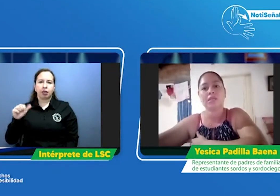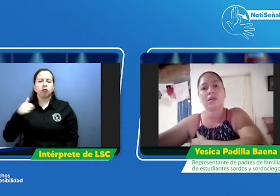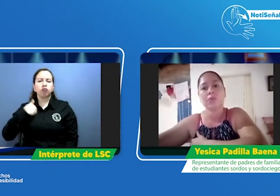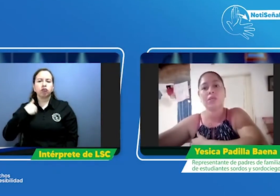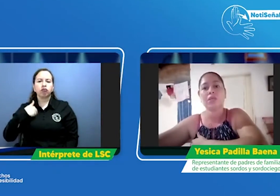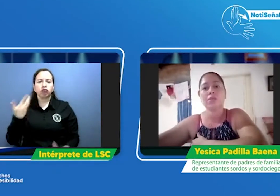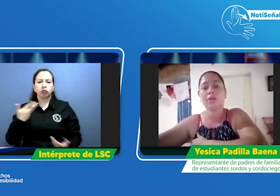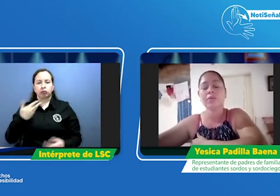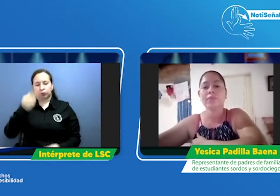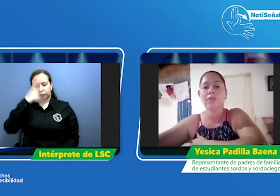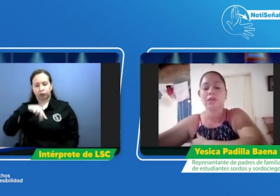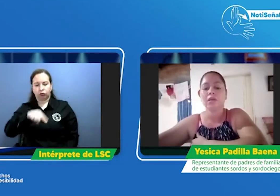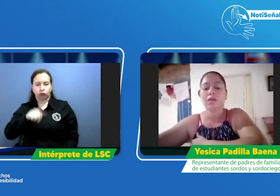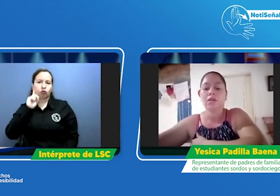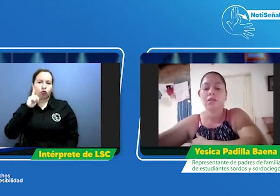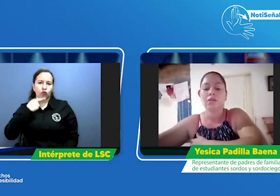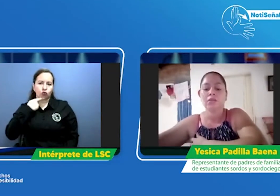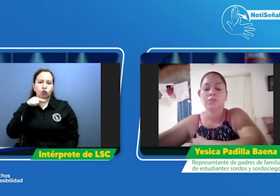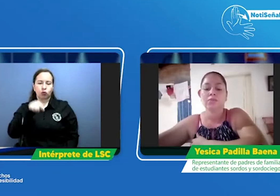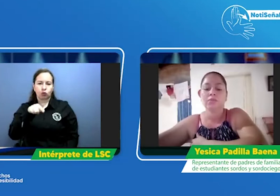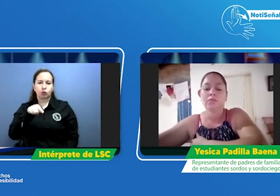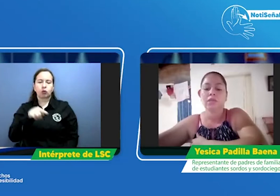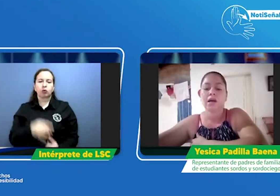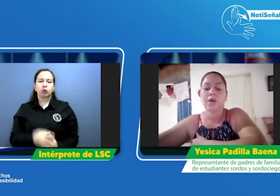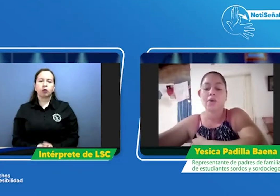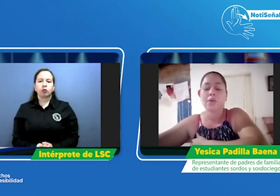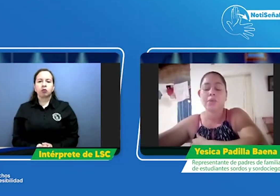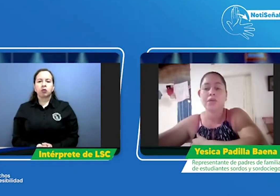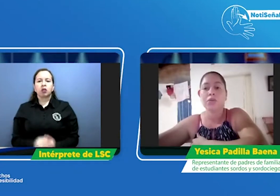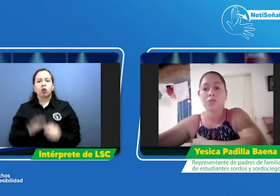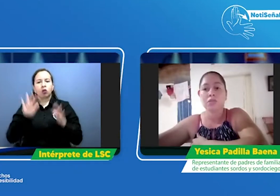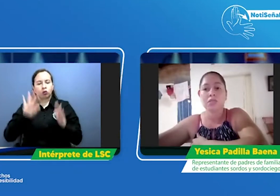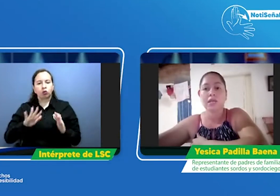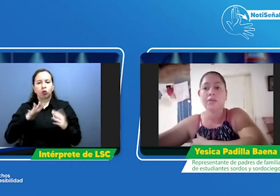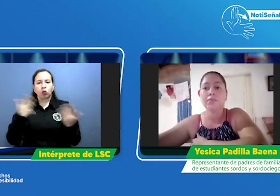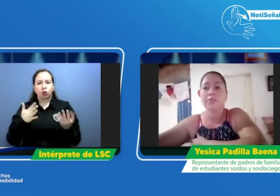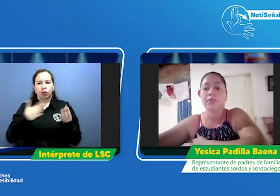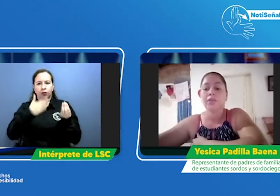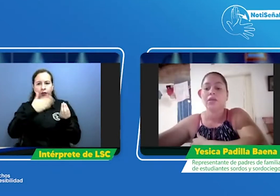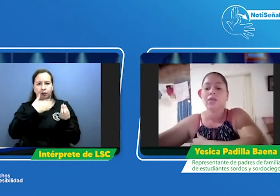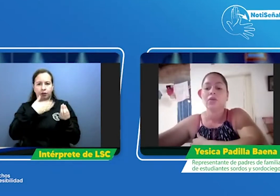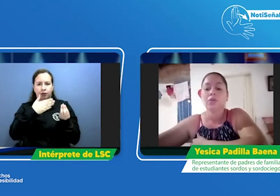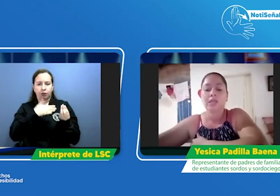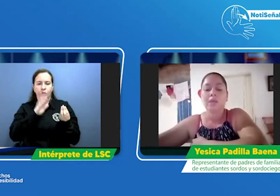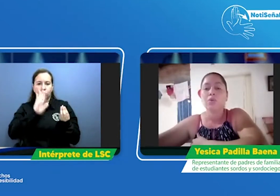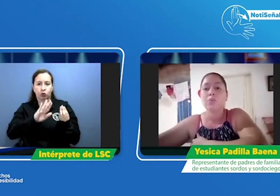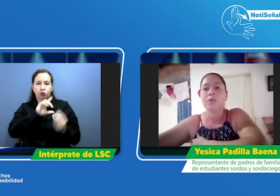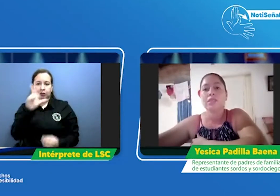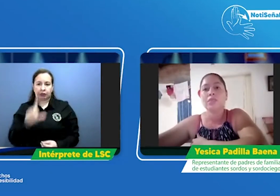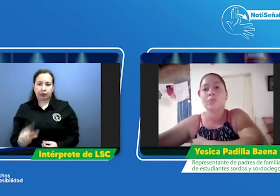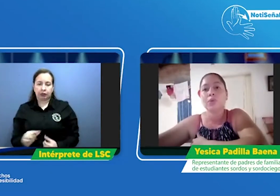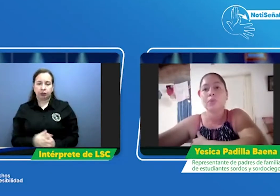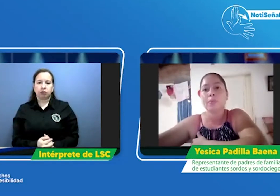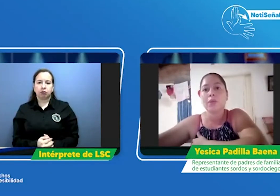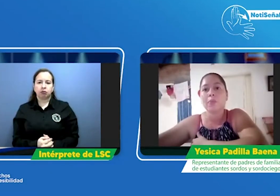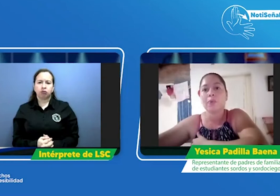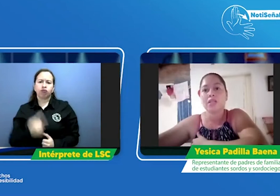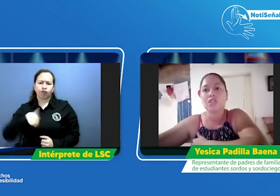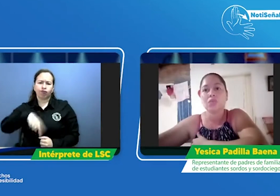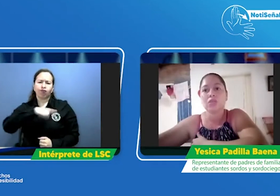auditiva de la Jagua de Virico Cesar donde estamos pues sí muy preocupados por la situación